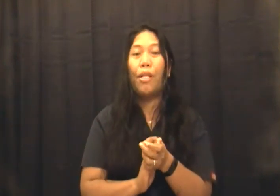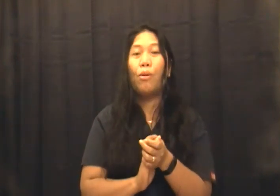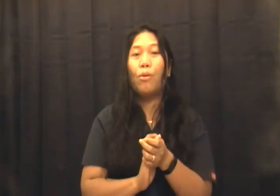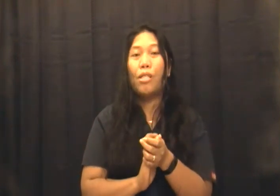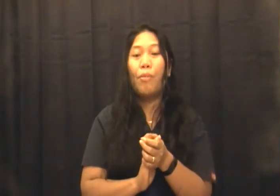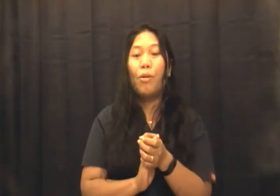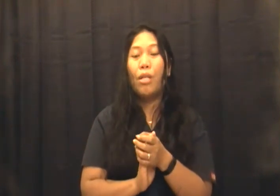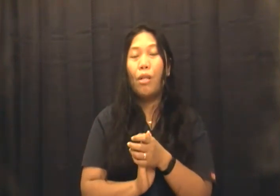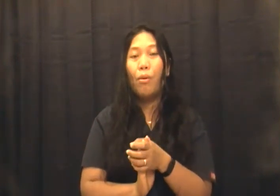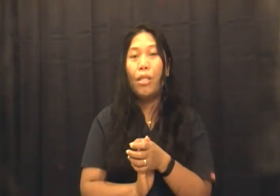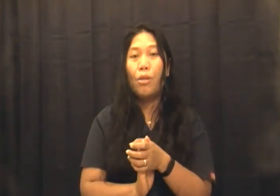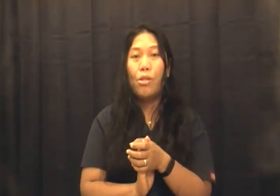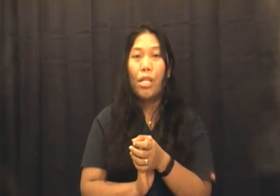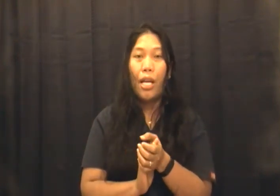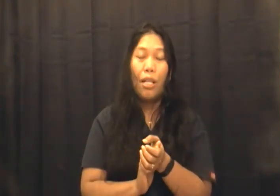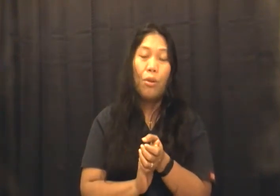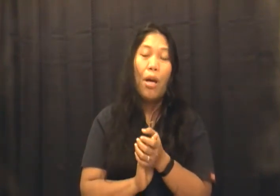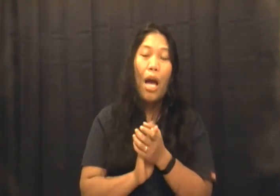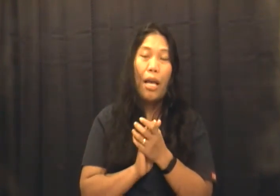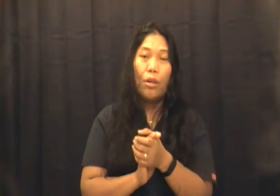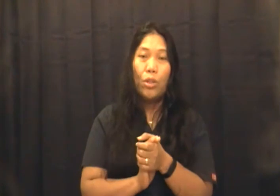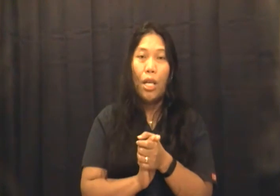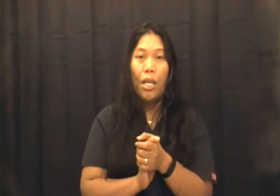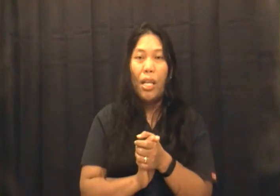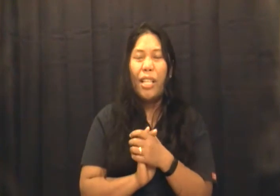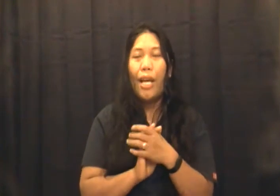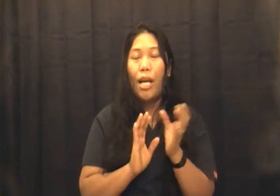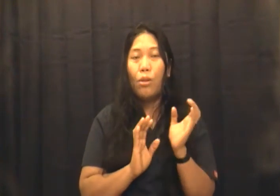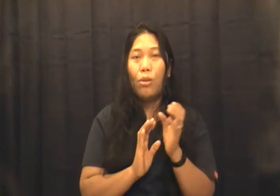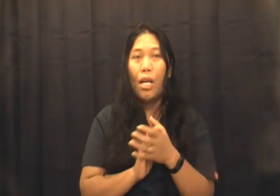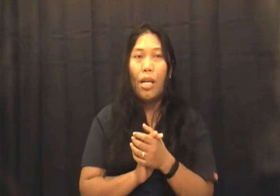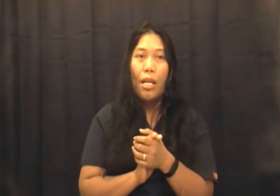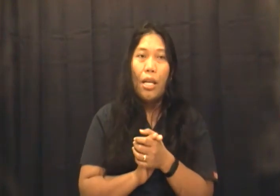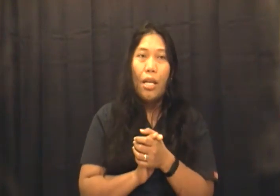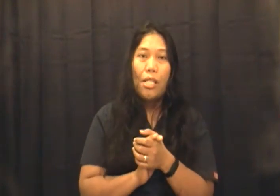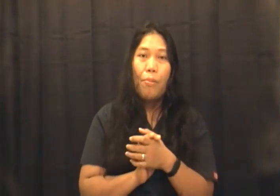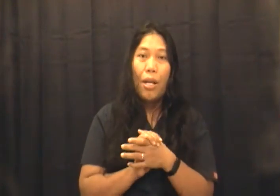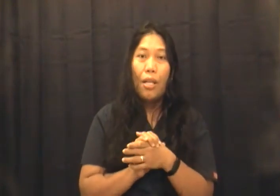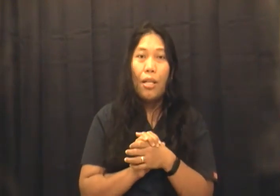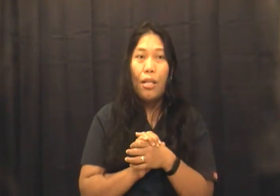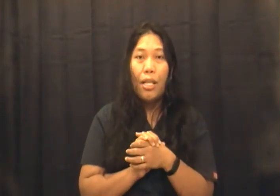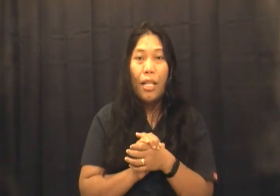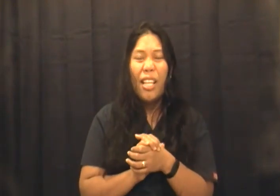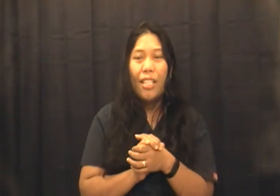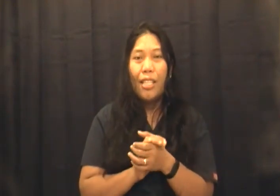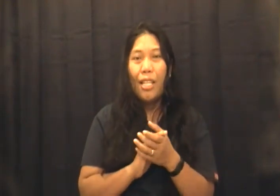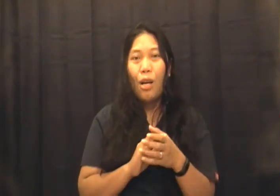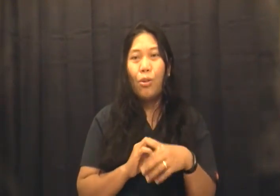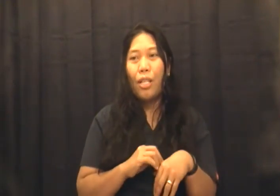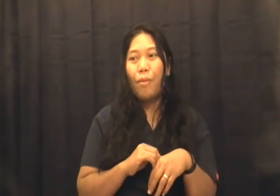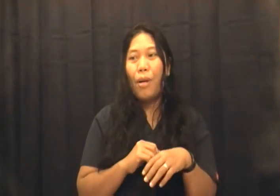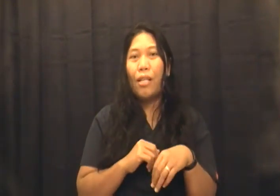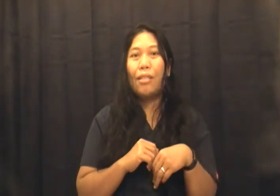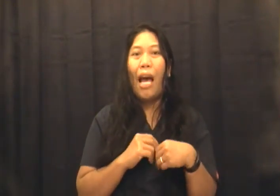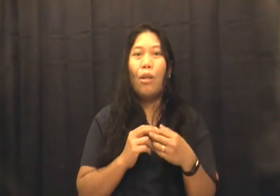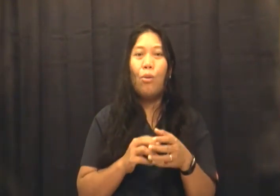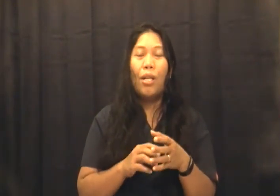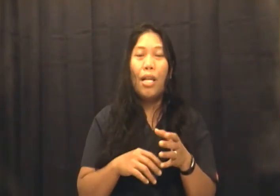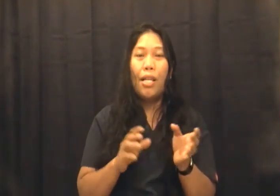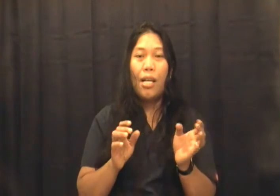pa ng cookies. Sabi ko, iiwan niya dun sa dining room. Ayaw niya. Nayaan ko na. Kasi pag ganyan, di na ako nakipagtalo. Wala na.